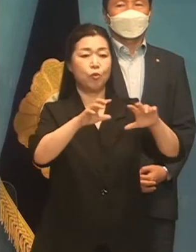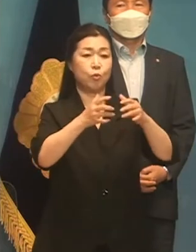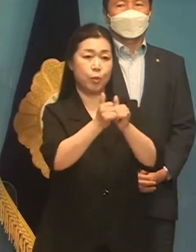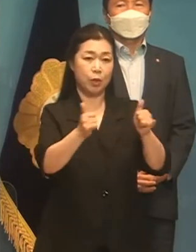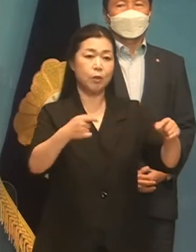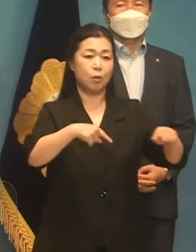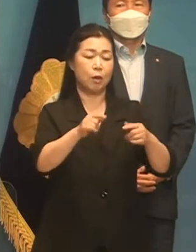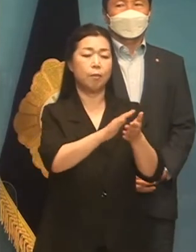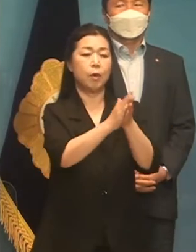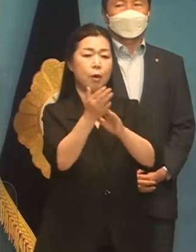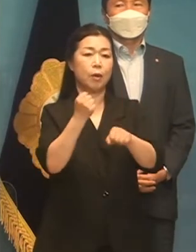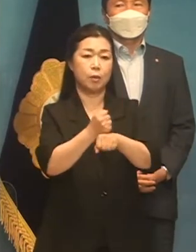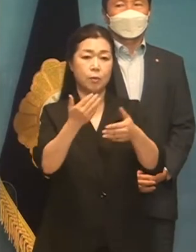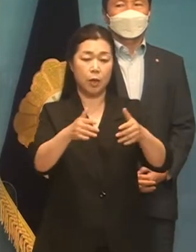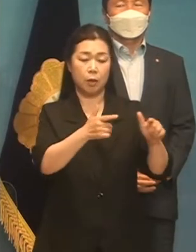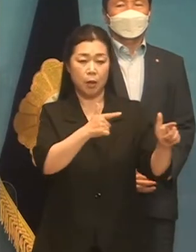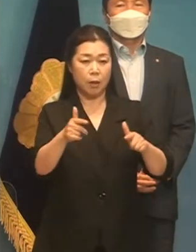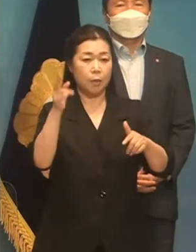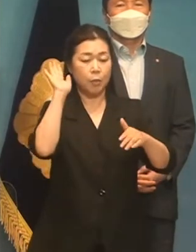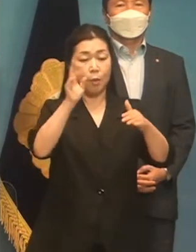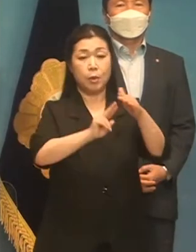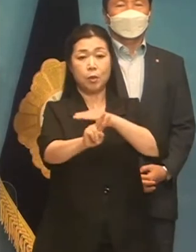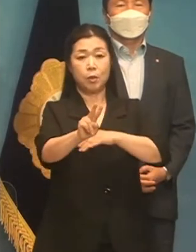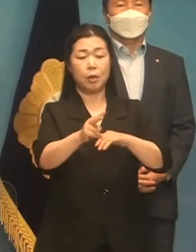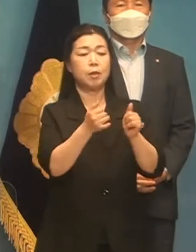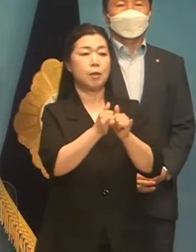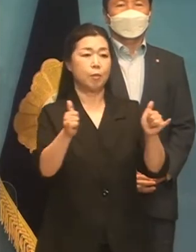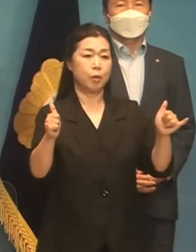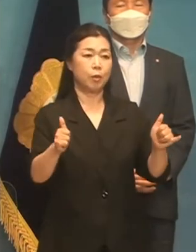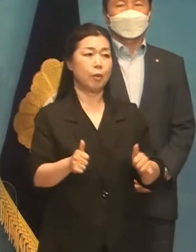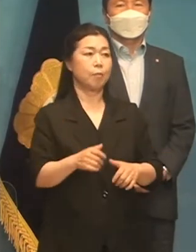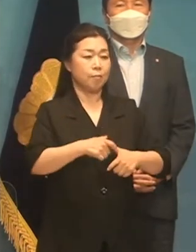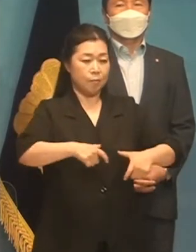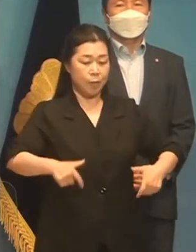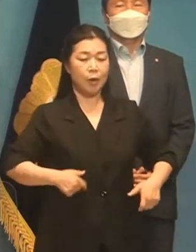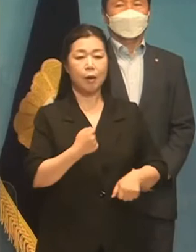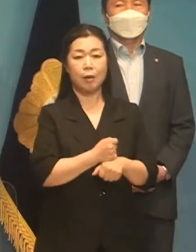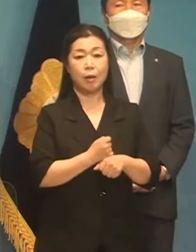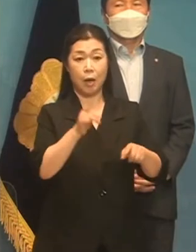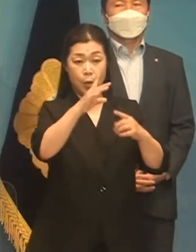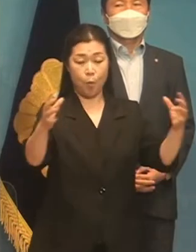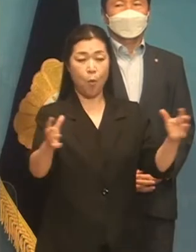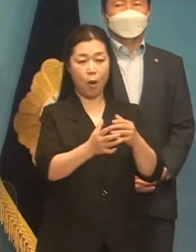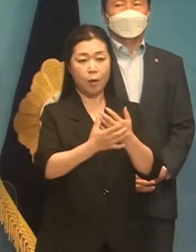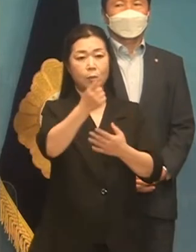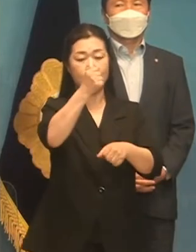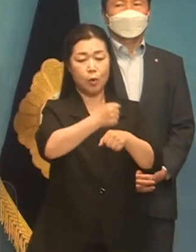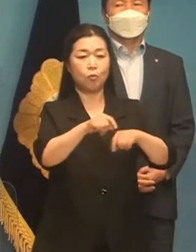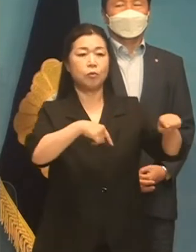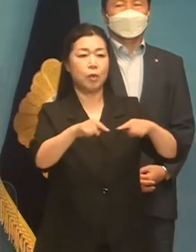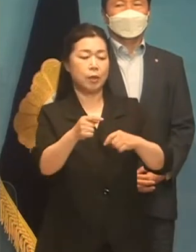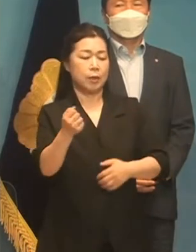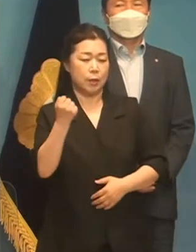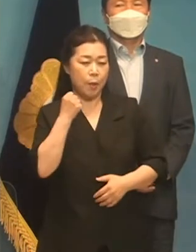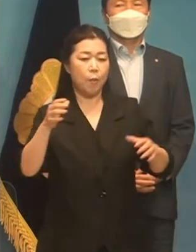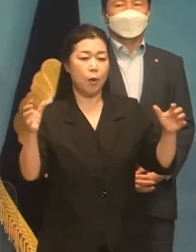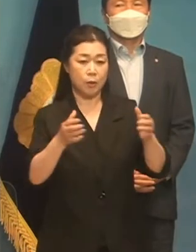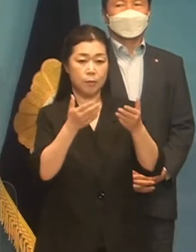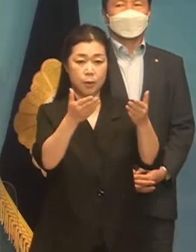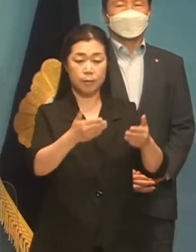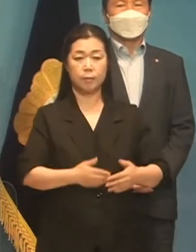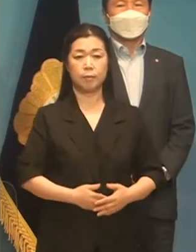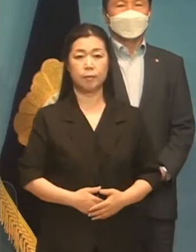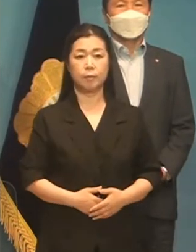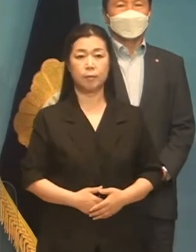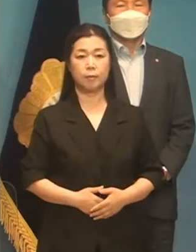변형시키겠습니다. 다양한 미래지정과 일부, 인물을 광범위하게 하나로 모아 국정운용의 힘을 키우겠습니다.